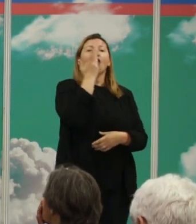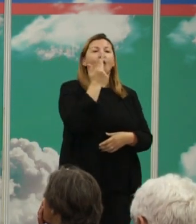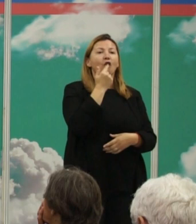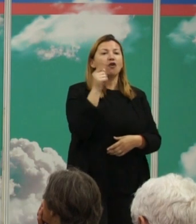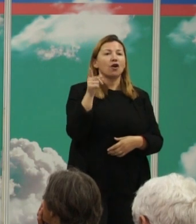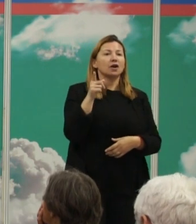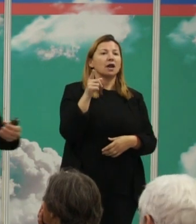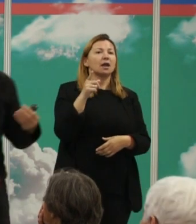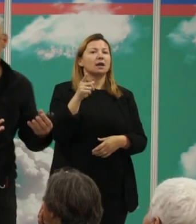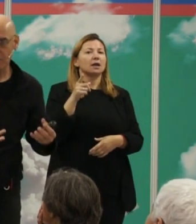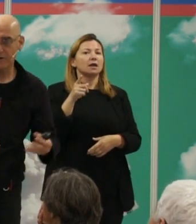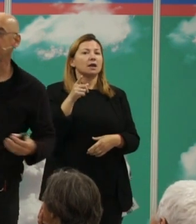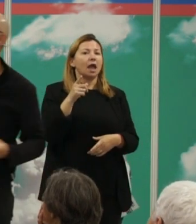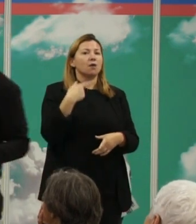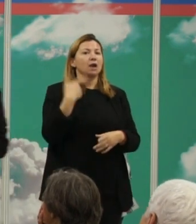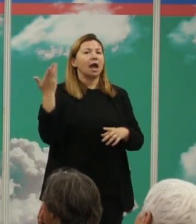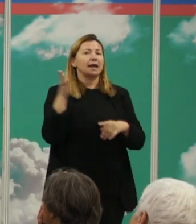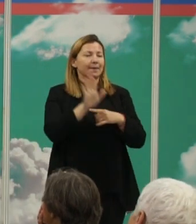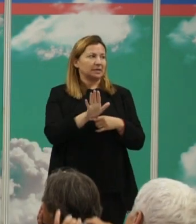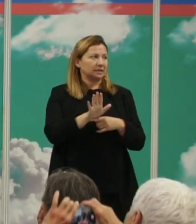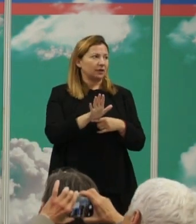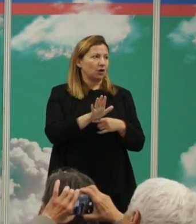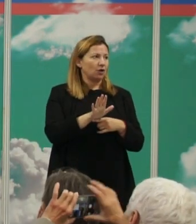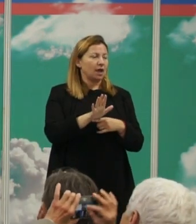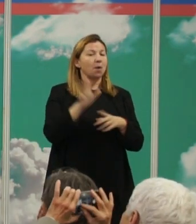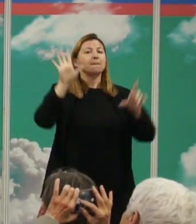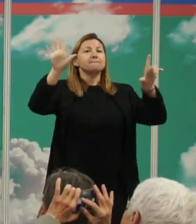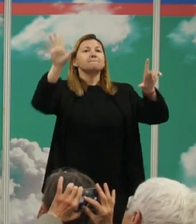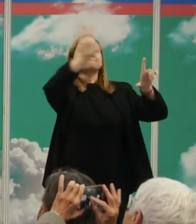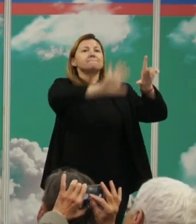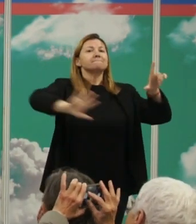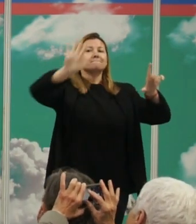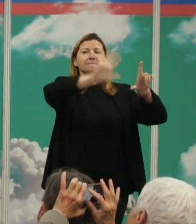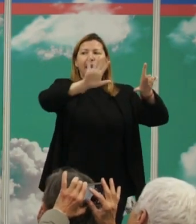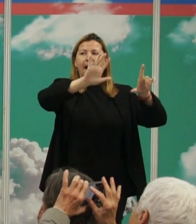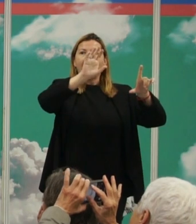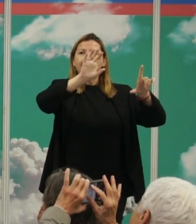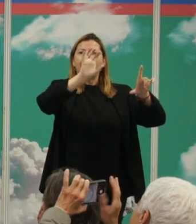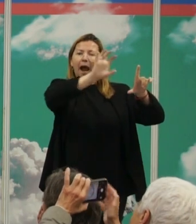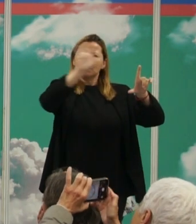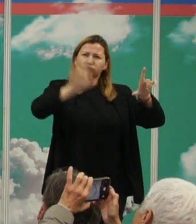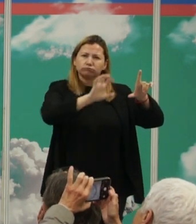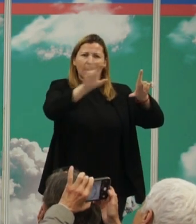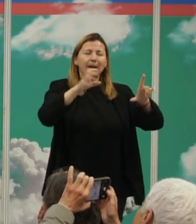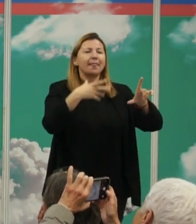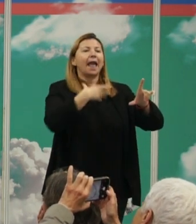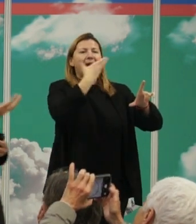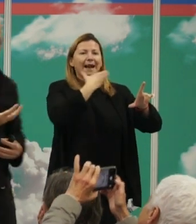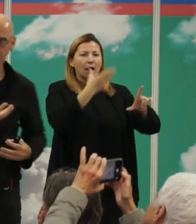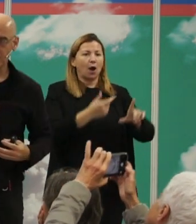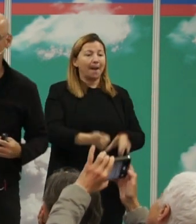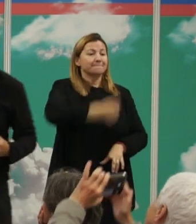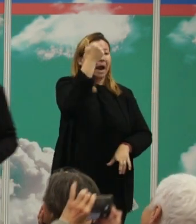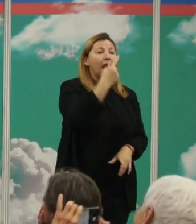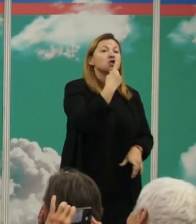representación en mapa de color es decir mapa de calor perdón es decir una representación visual de la intensidad de violencia a más